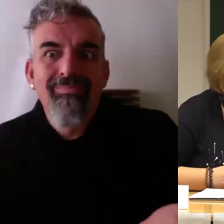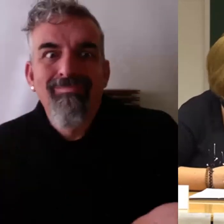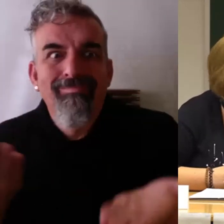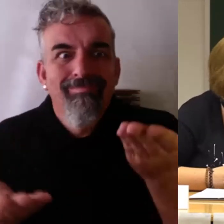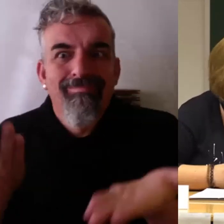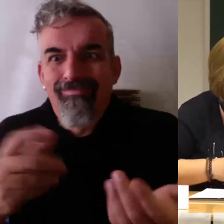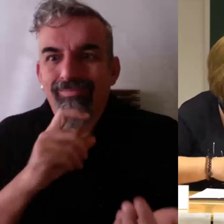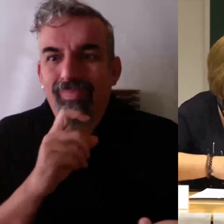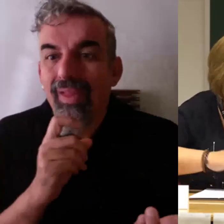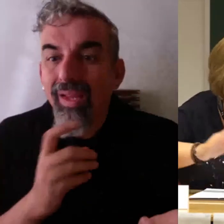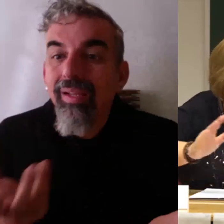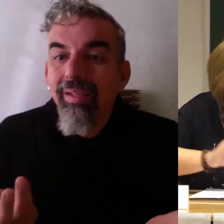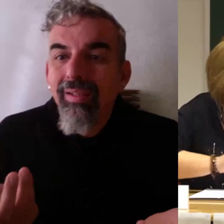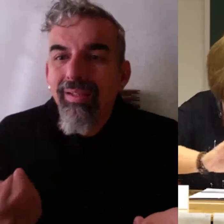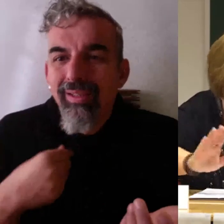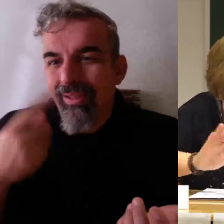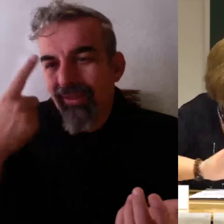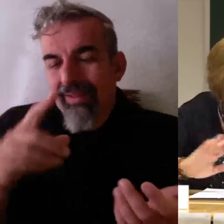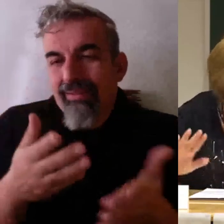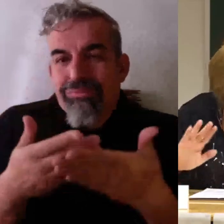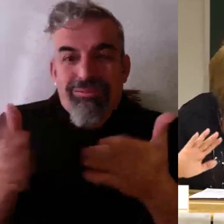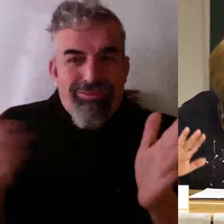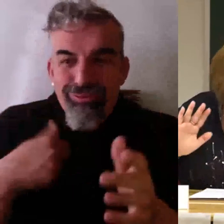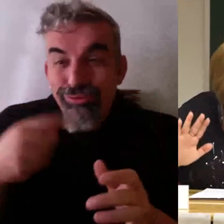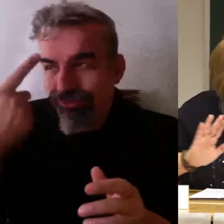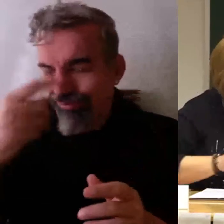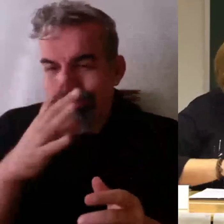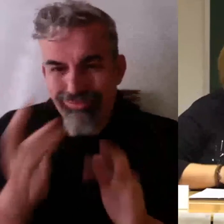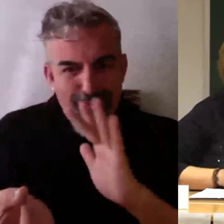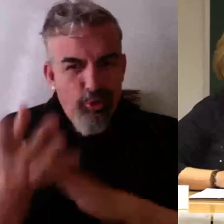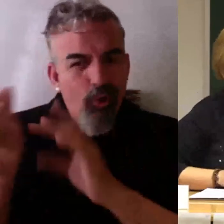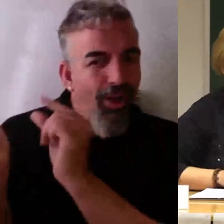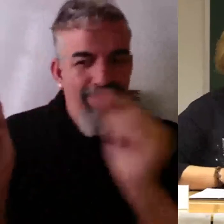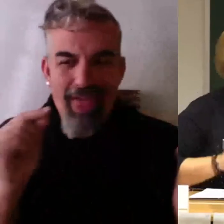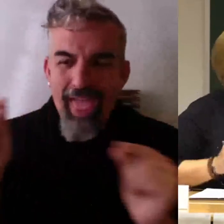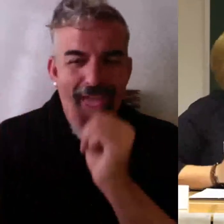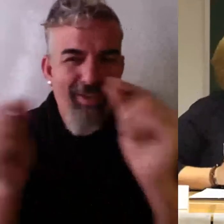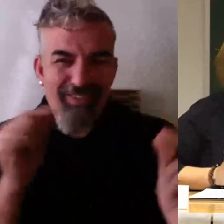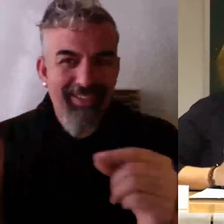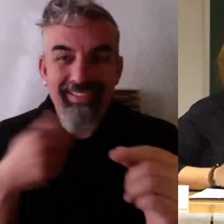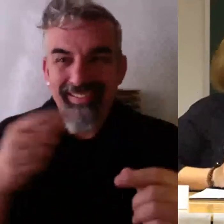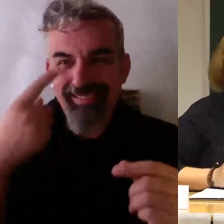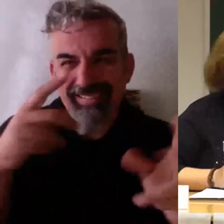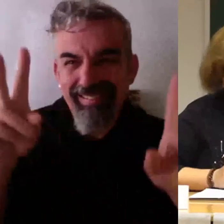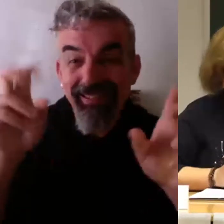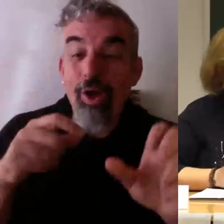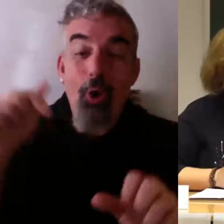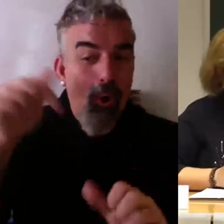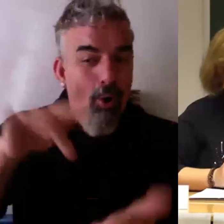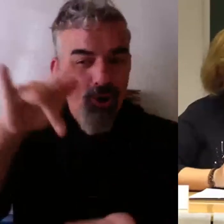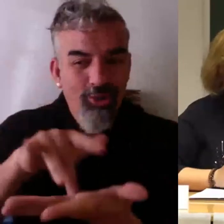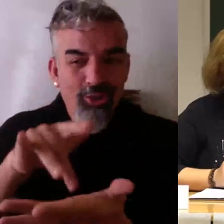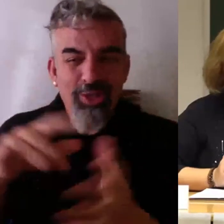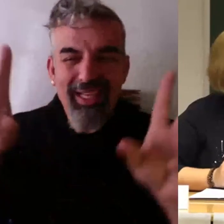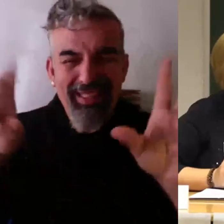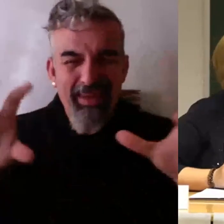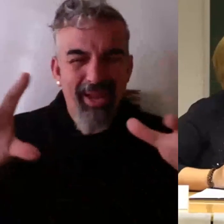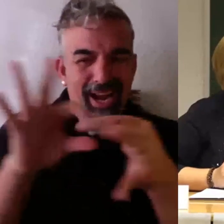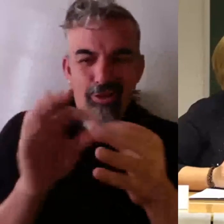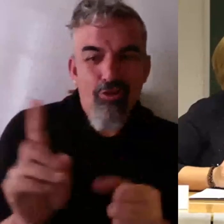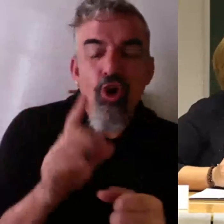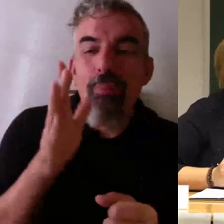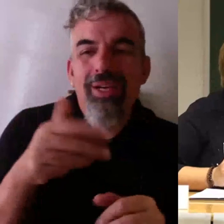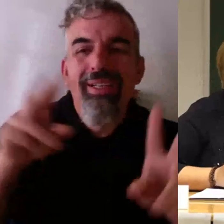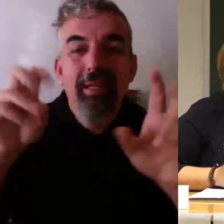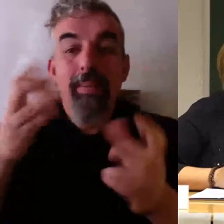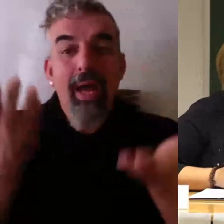evalúe. Sé que estoy abriendo ahí un tema que no estaba en la mesa, pero cuando hablamos de repensar